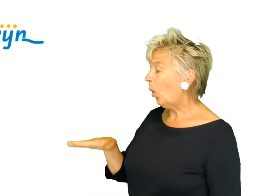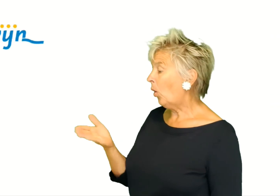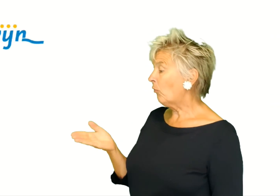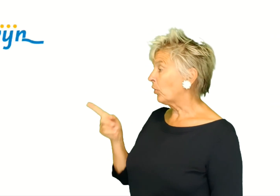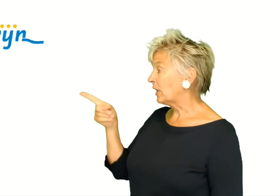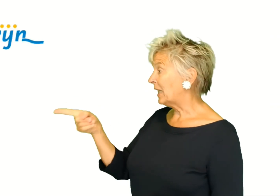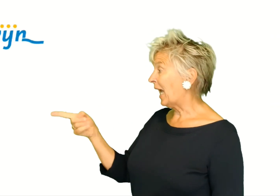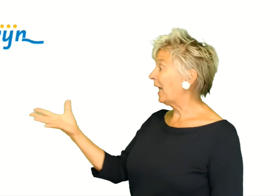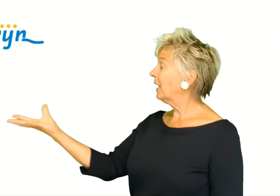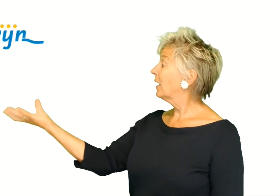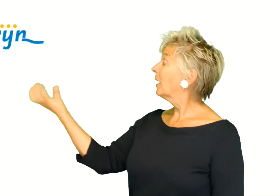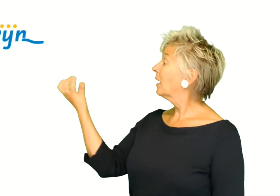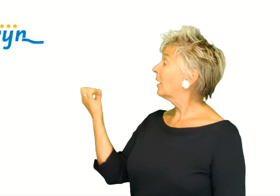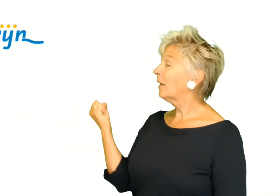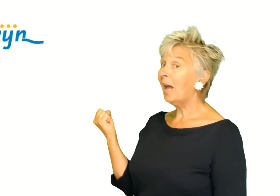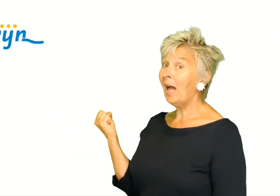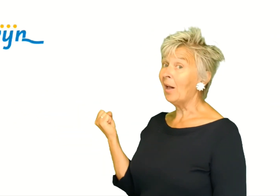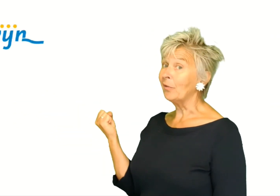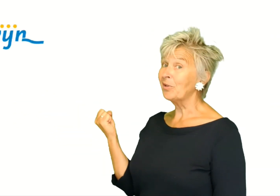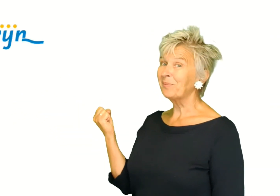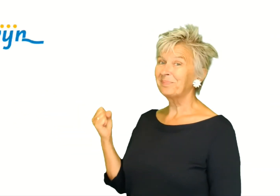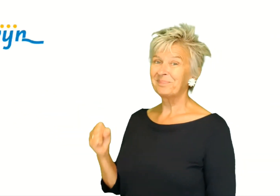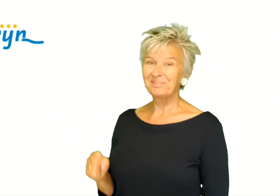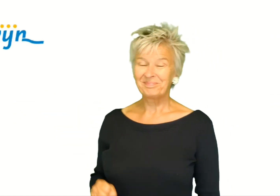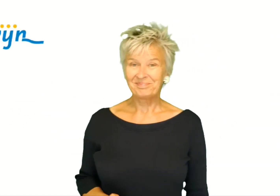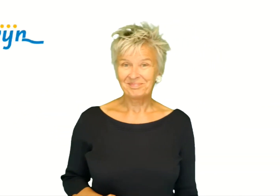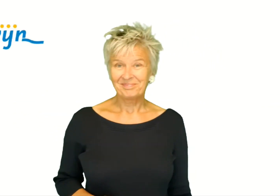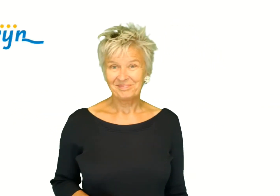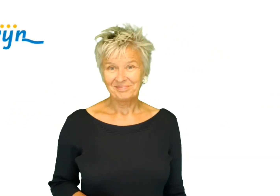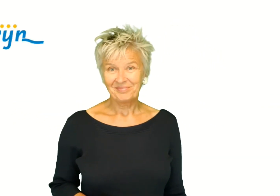Of wordt jij gehaald?